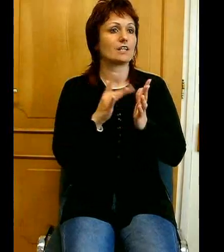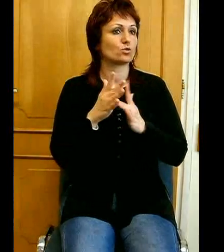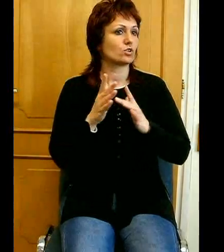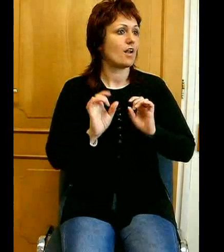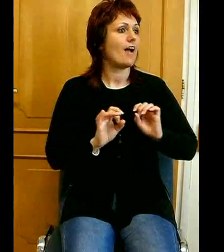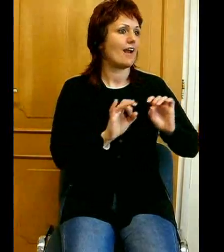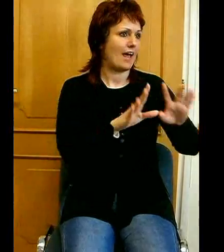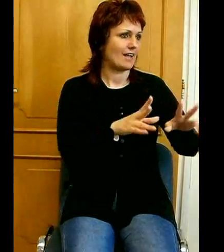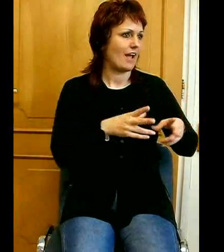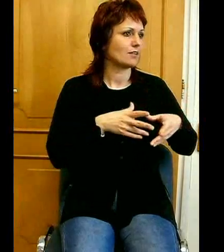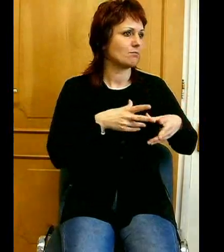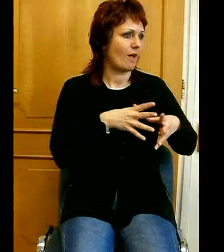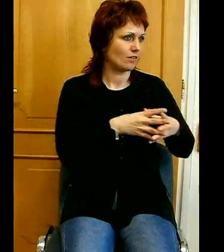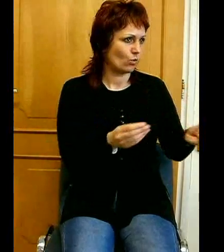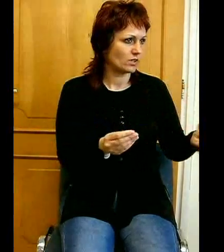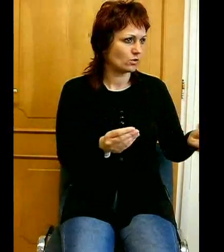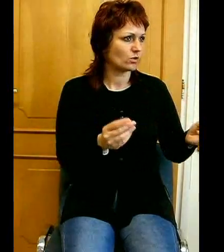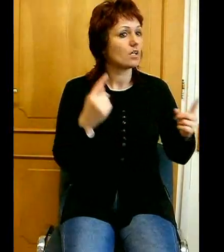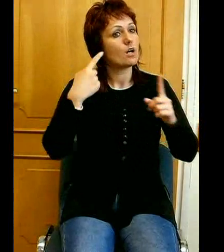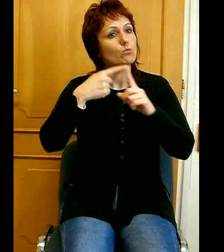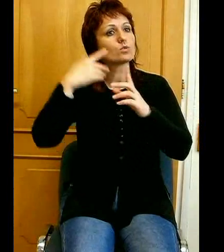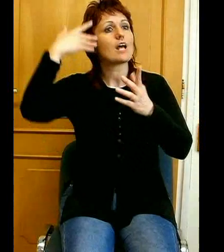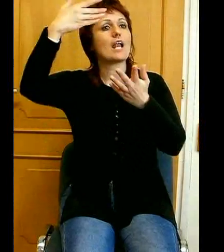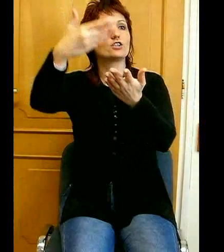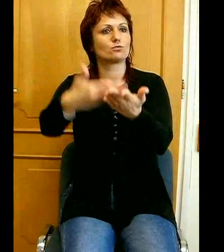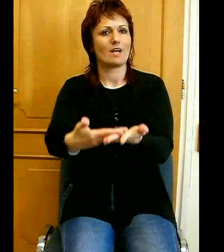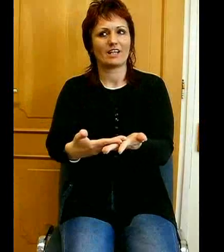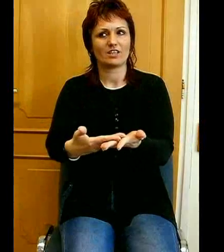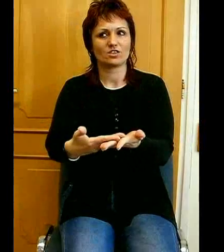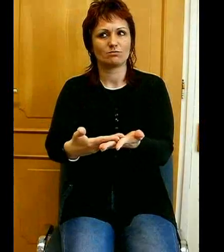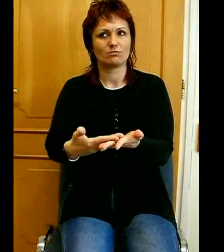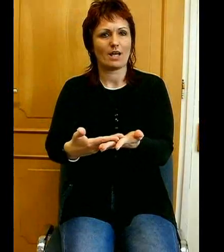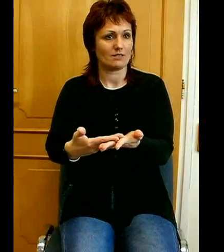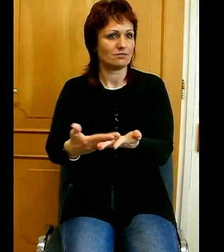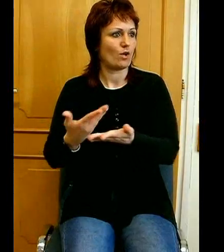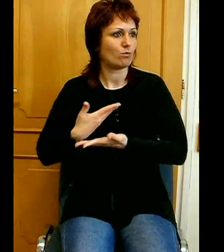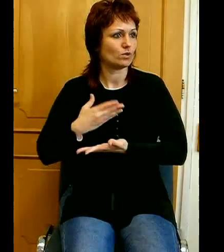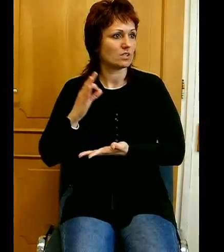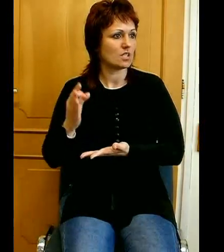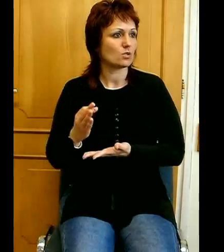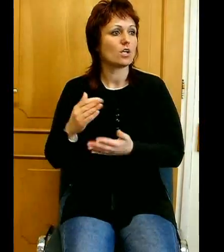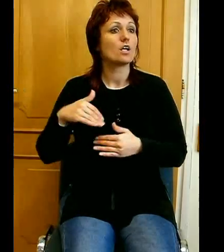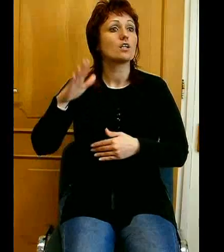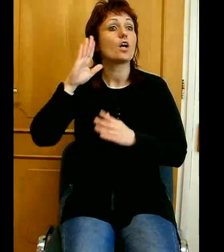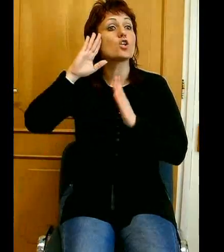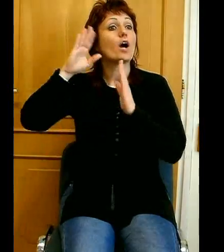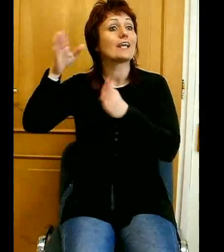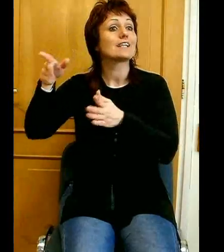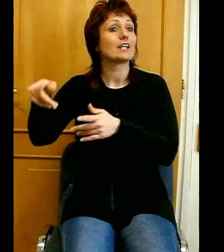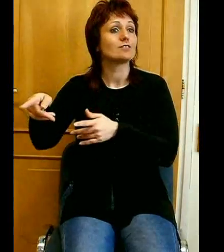hanem elismerésben részesítette őt. Nagyon fekített, mondja neki. De az asszonynak tudomásunk kellett